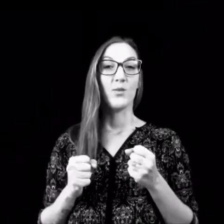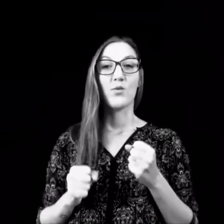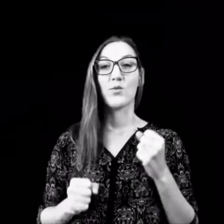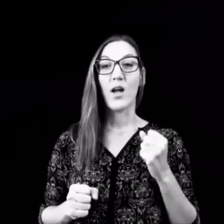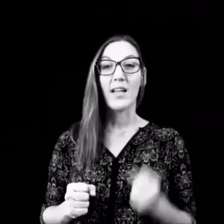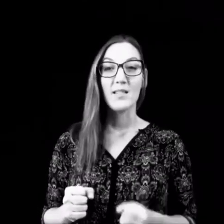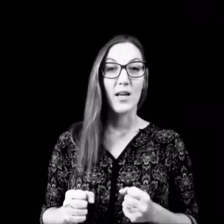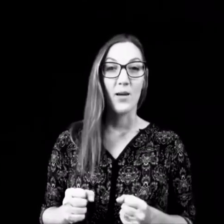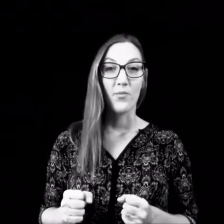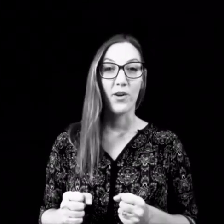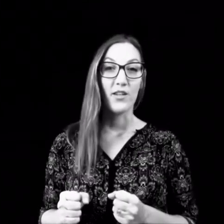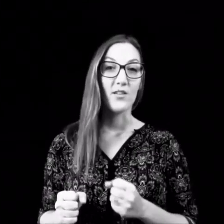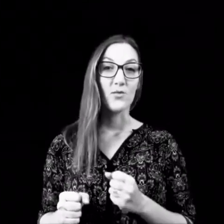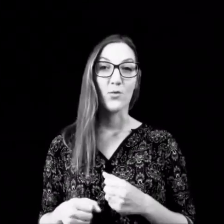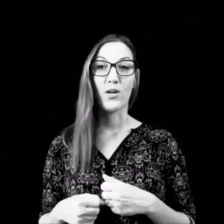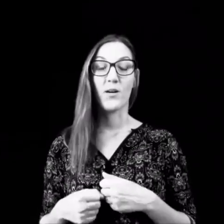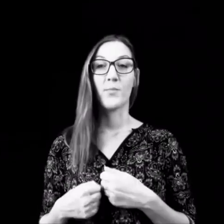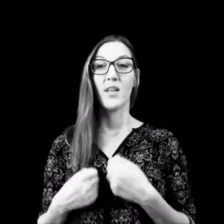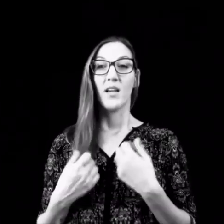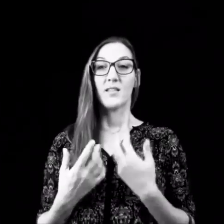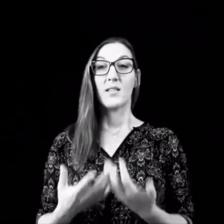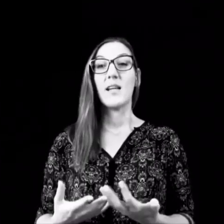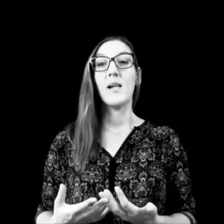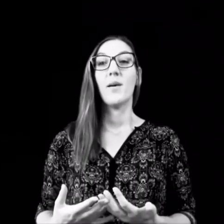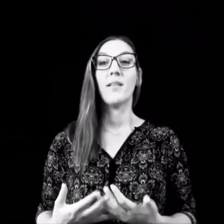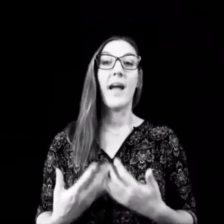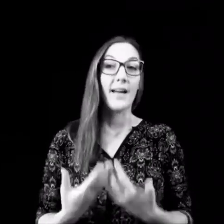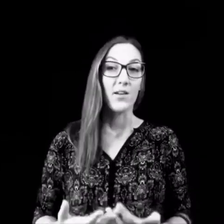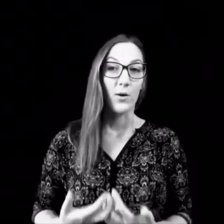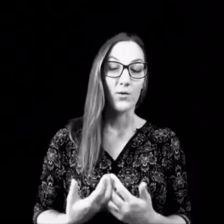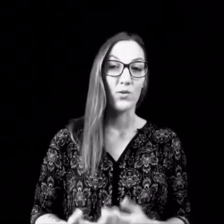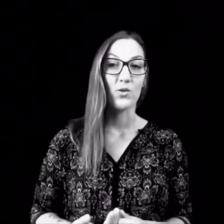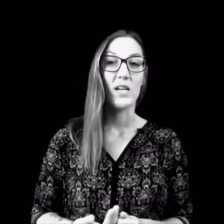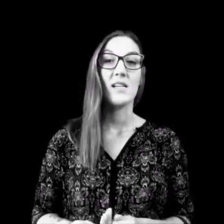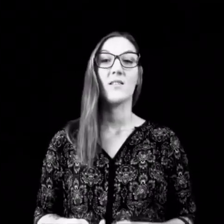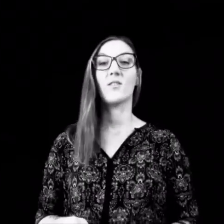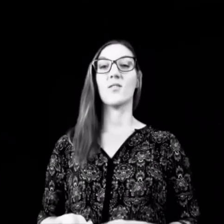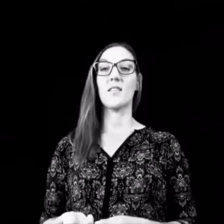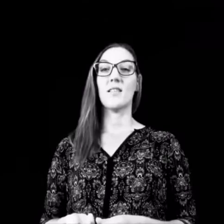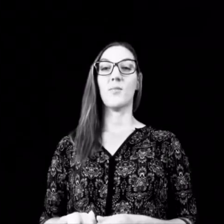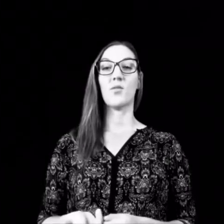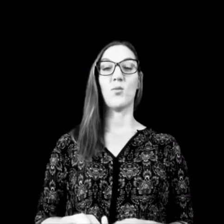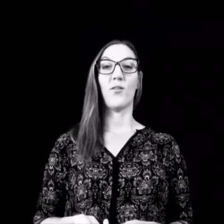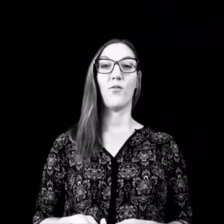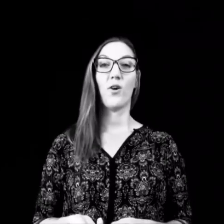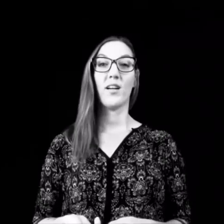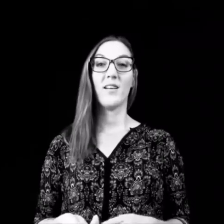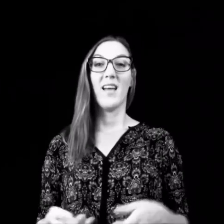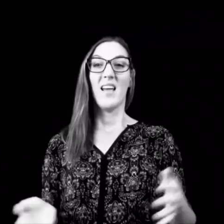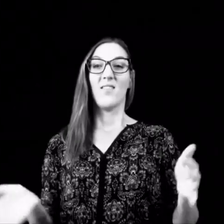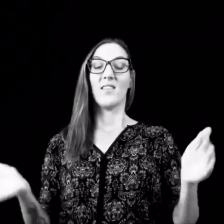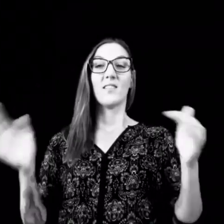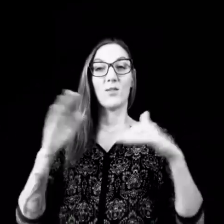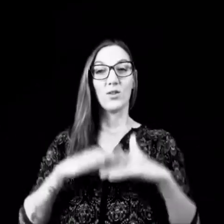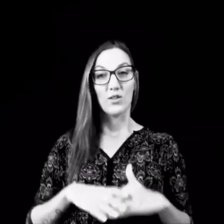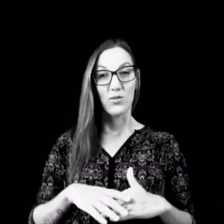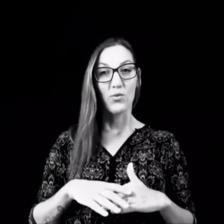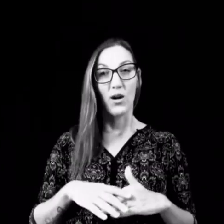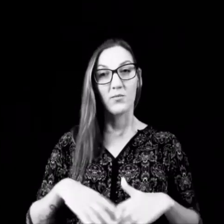irgendwie so ein Einzelkämpfer ist oder sich selber neigt auch so schnell, sich selbst zu überfordern. Wenn das dann noch stattzu kommt,